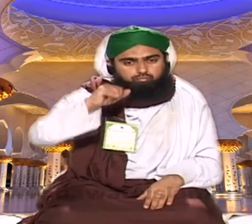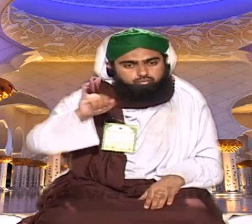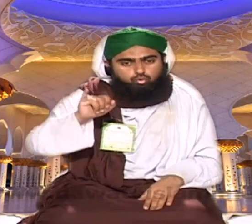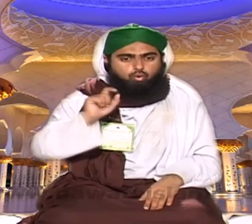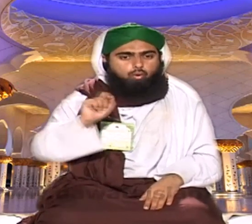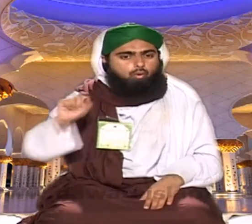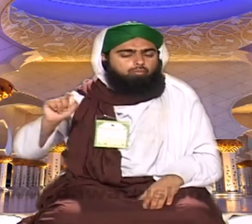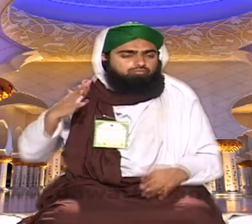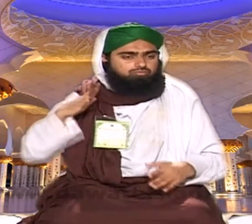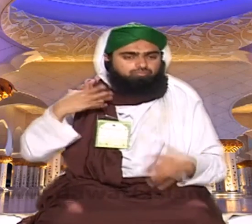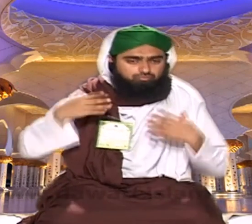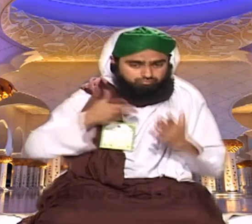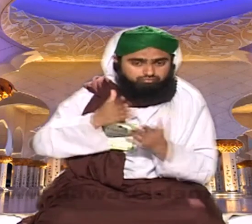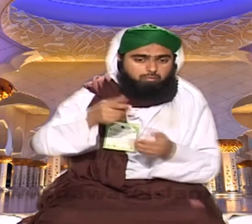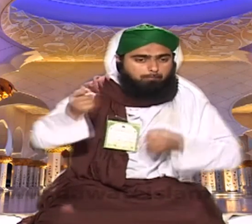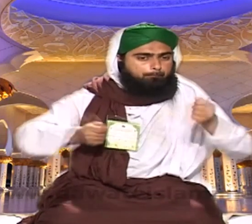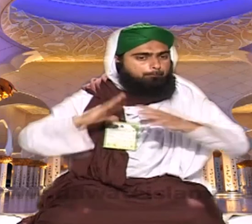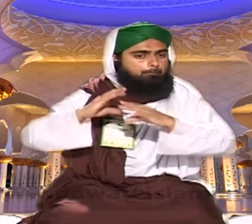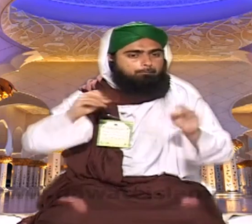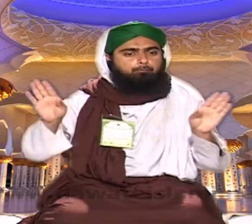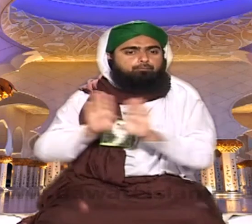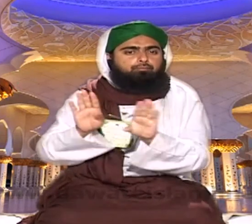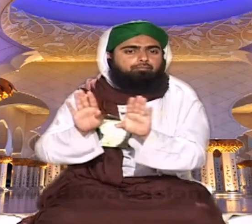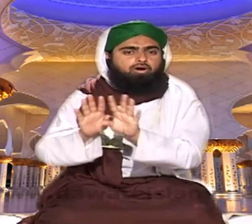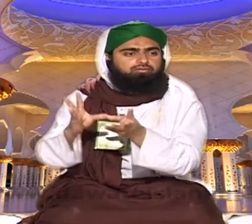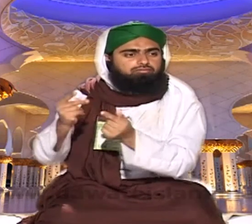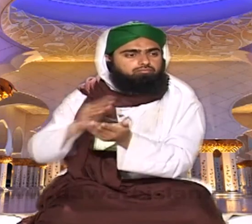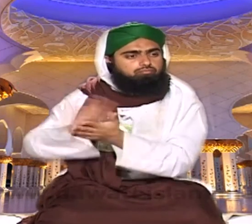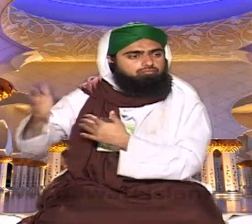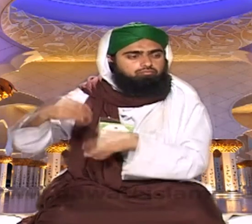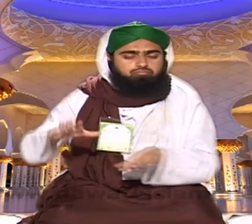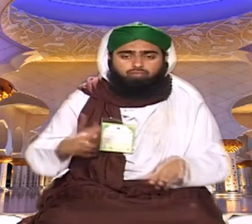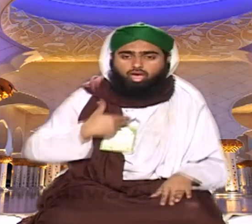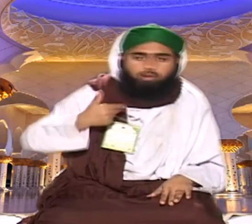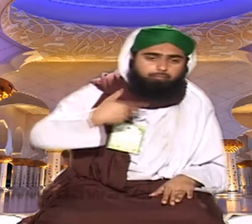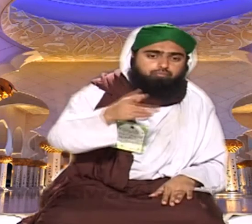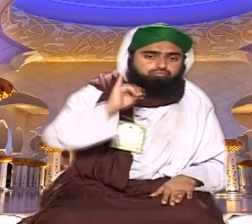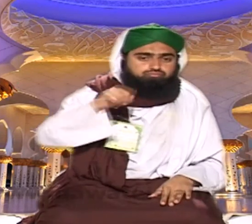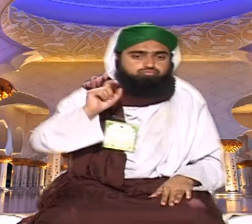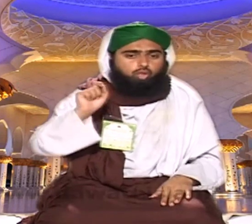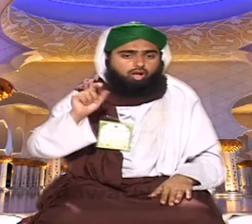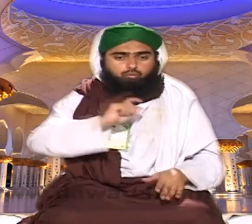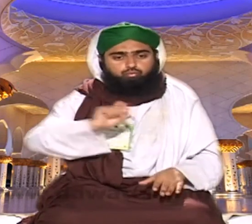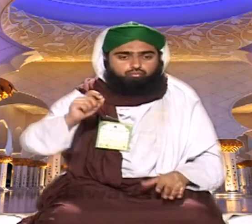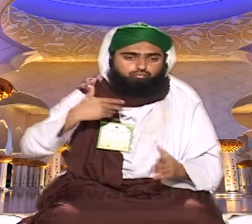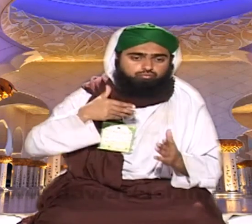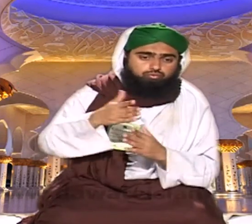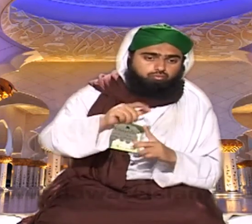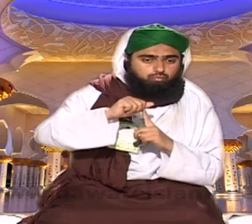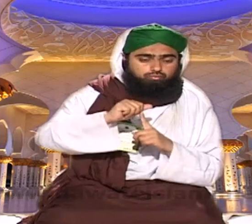آپ لوکری پر جا رہے ہیں بس نے ہرطال کر دی بس نے ہرطال کر دی صاحب بسوں نے آپ کو سرویس پر جانا ہے ضروری جانا ہے